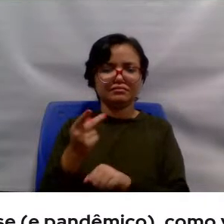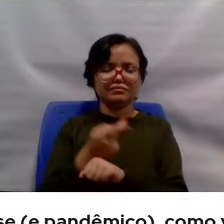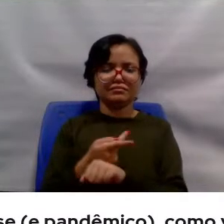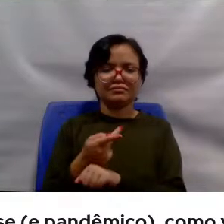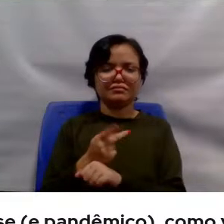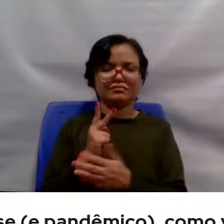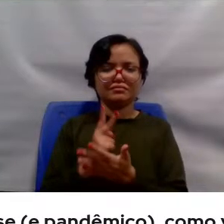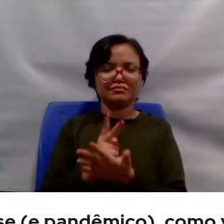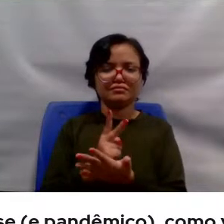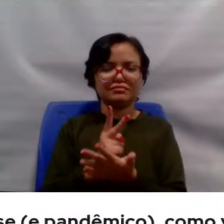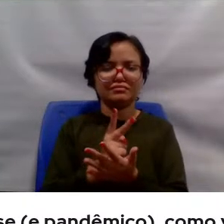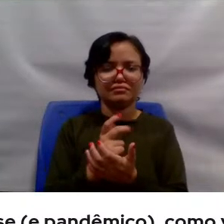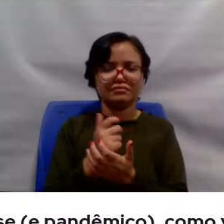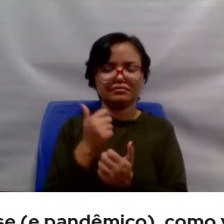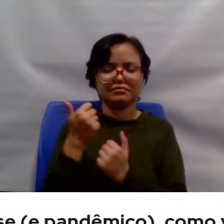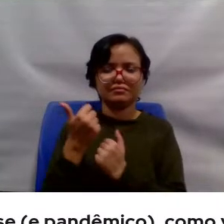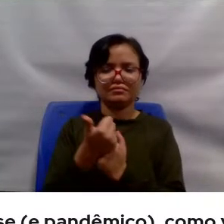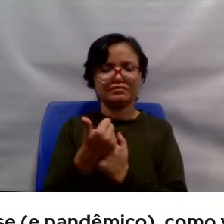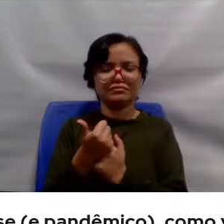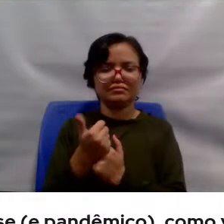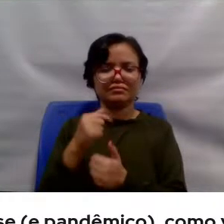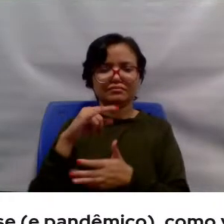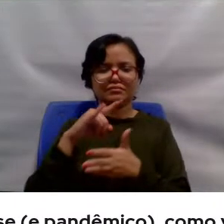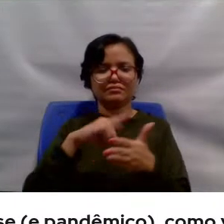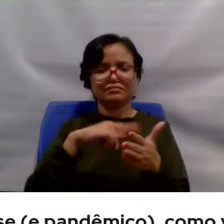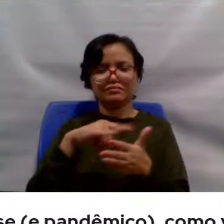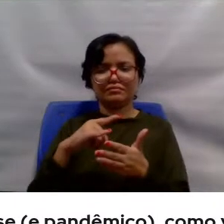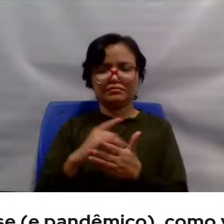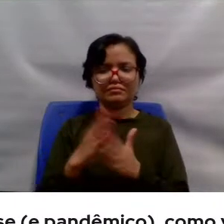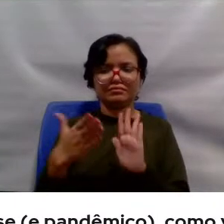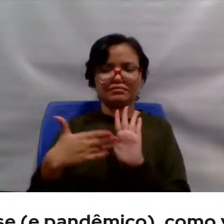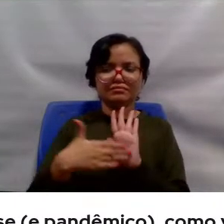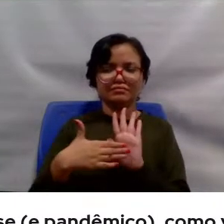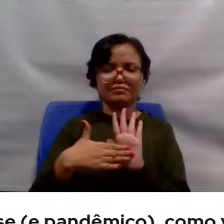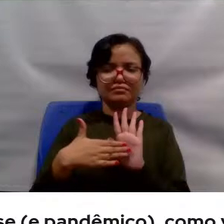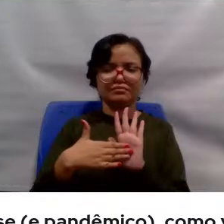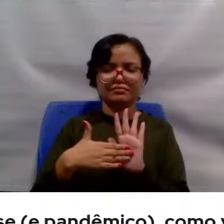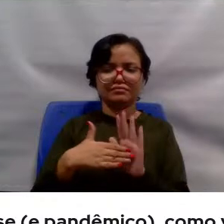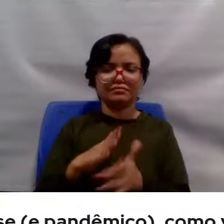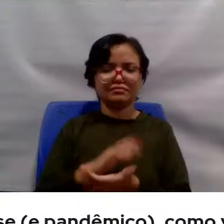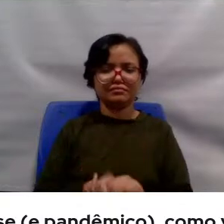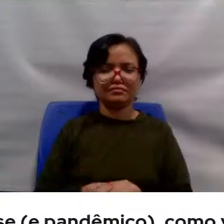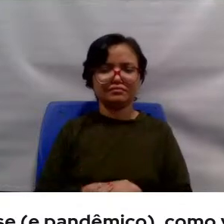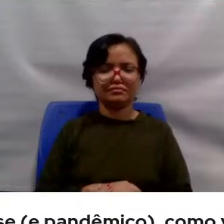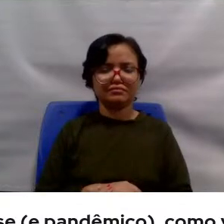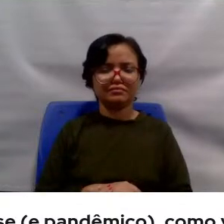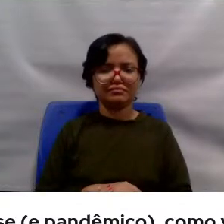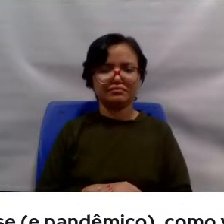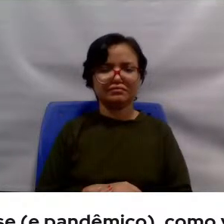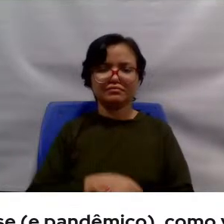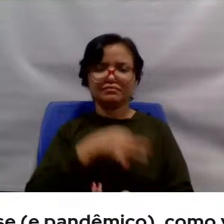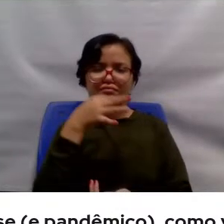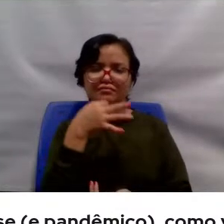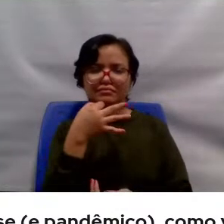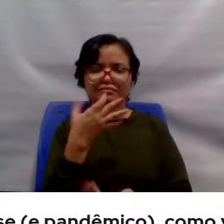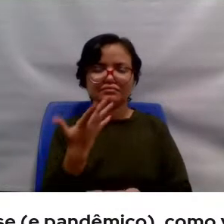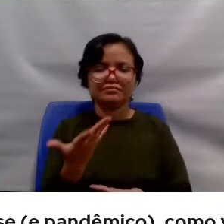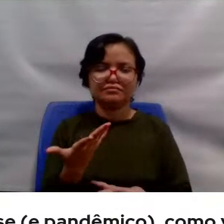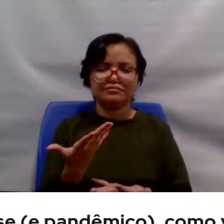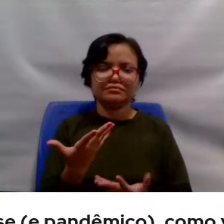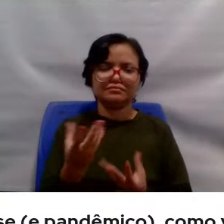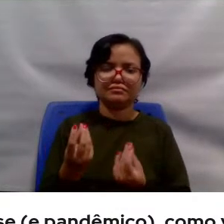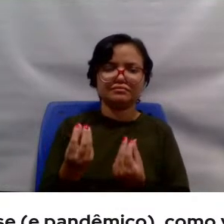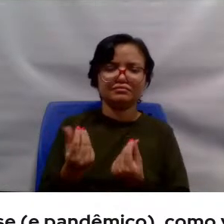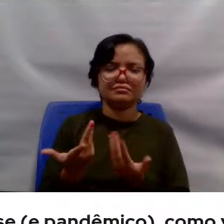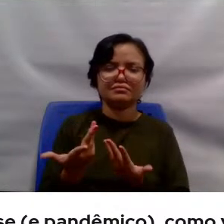se apoiar na documentação para comprovar que o que ele diz não é uma mera, não é um mero